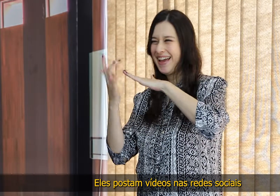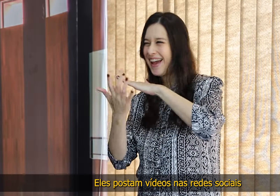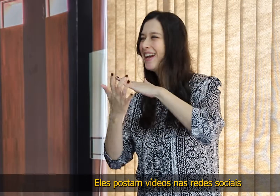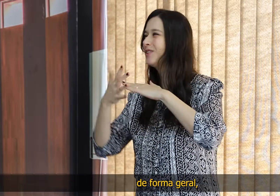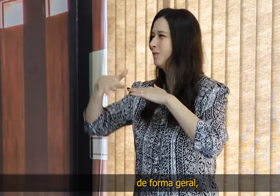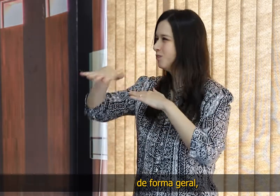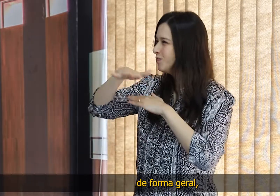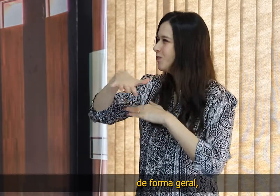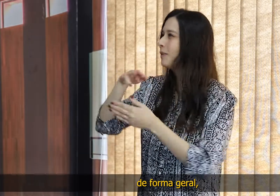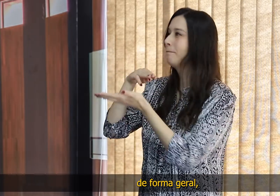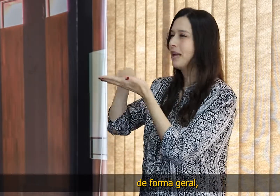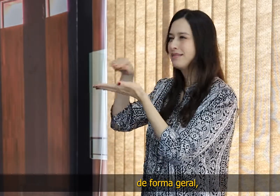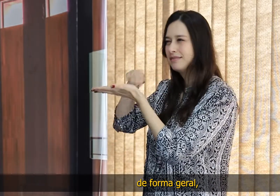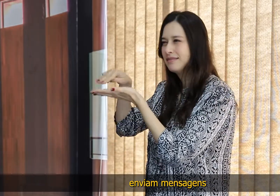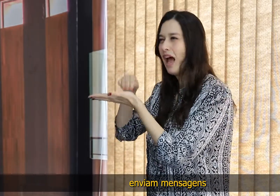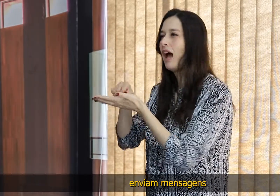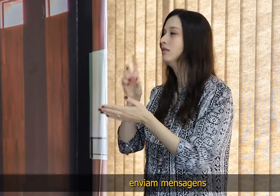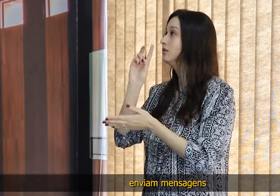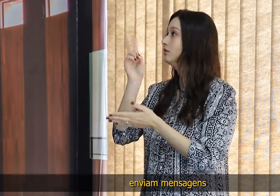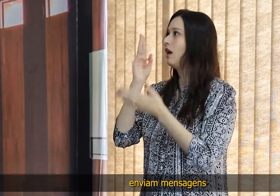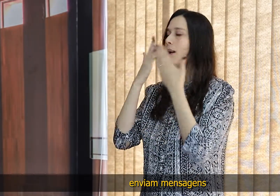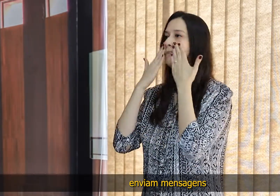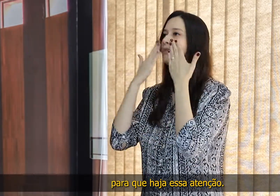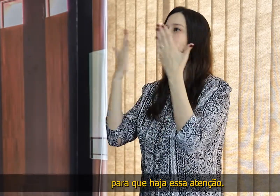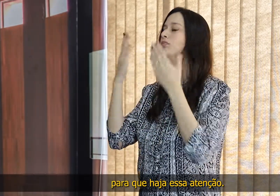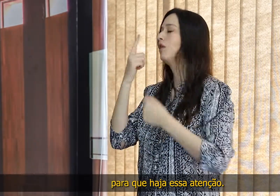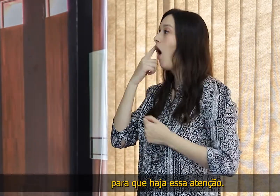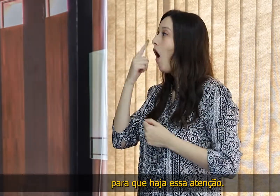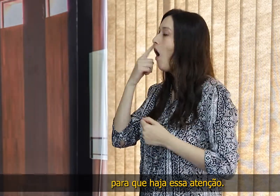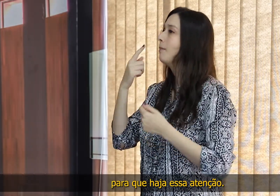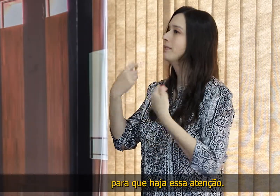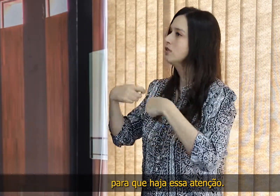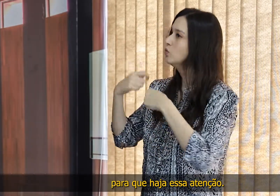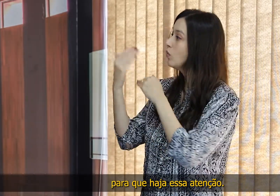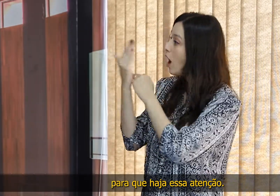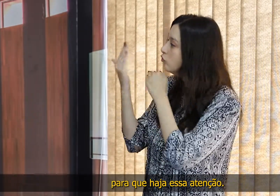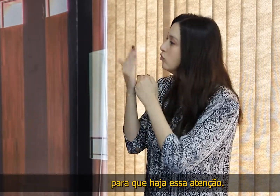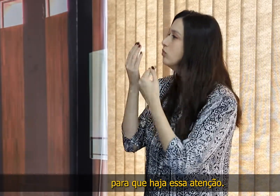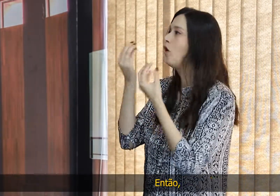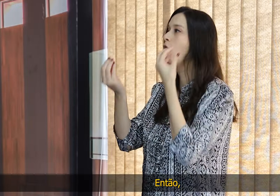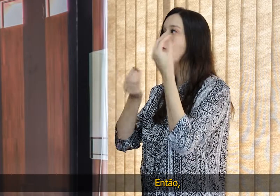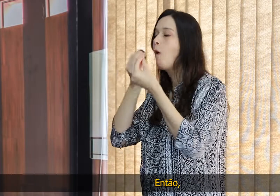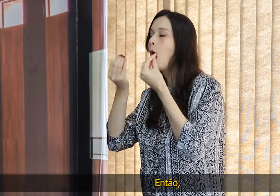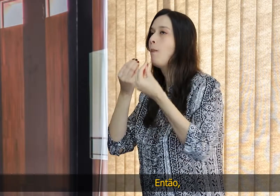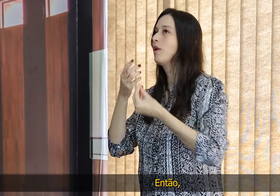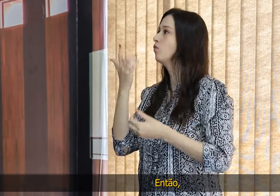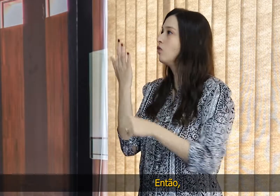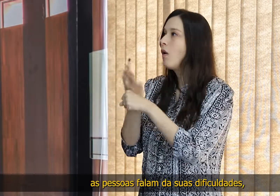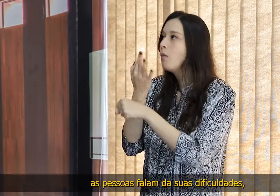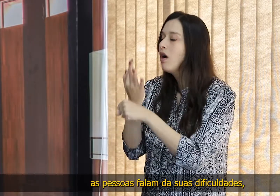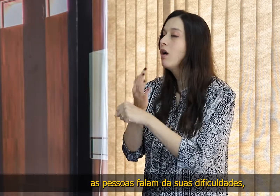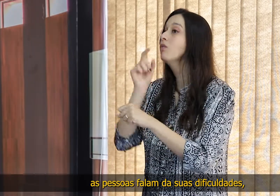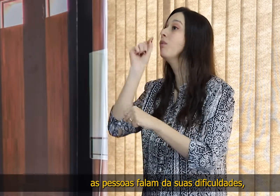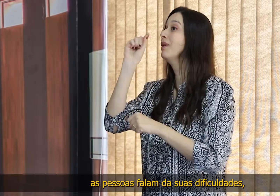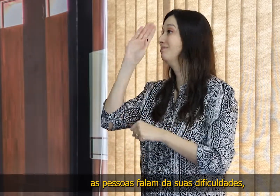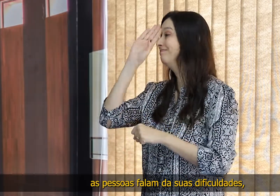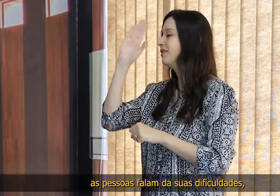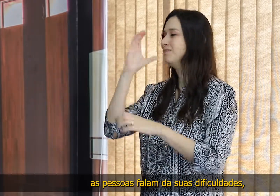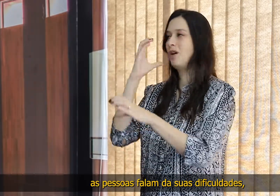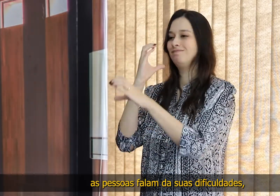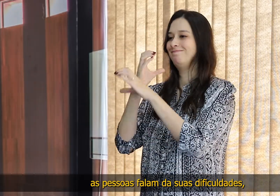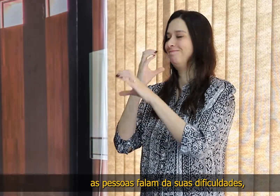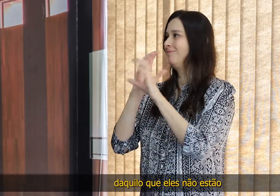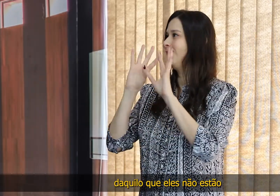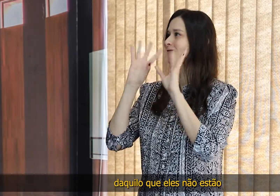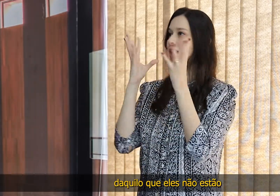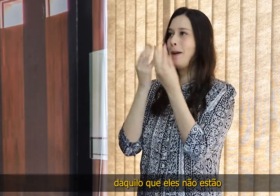sociais, de forma geral, enviam mensagens para que haja essa atenção. Então, as pessoas falam das